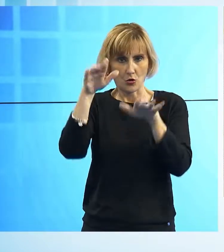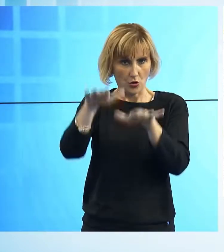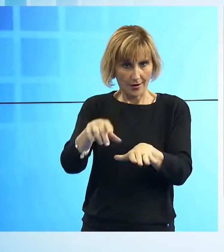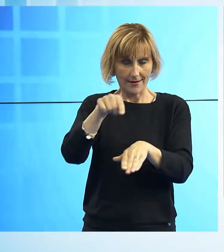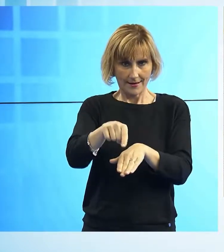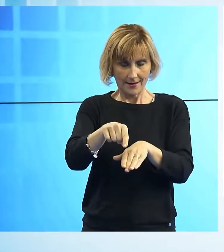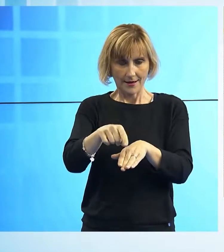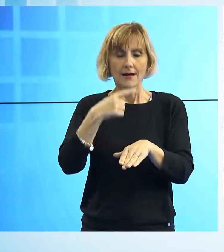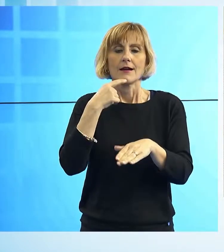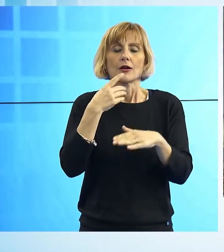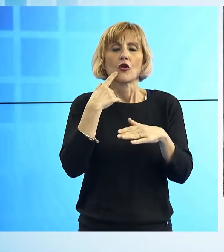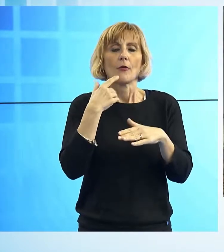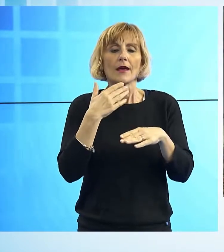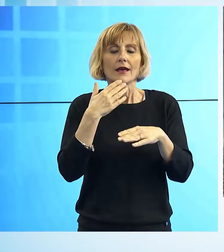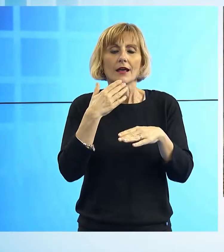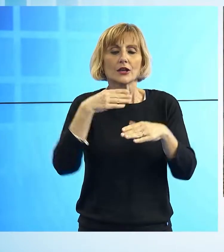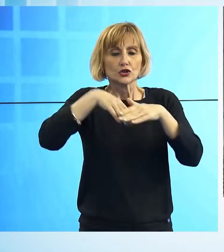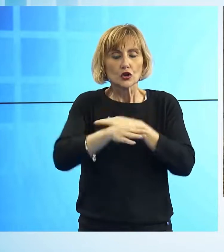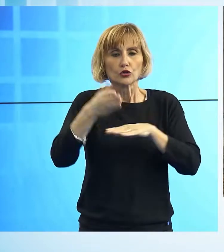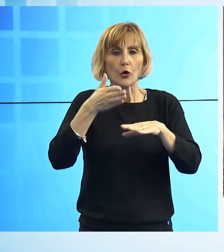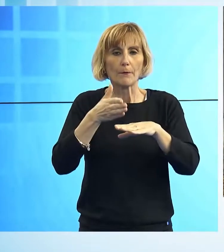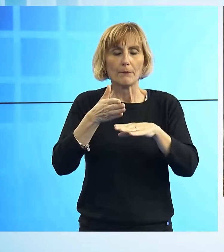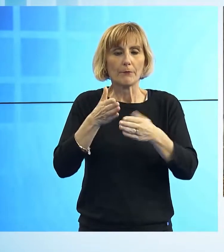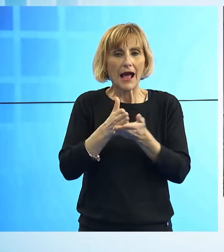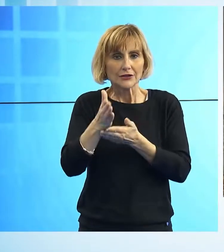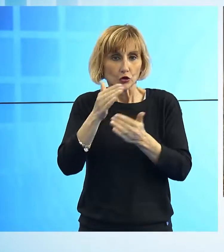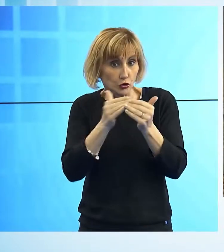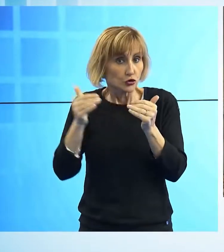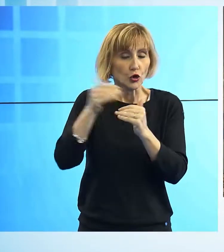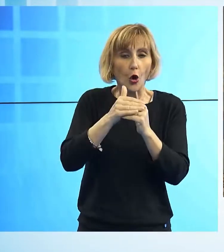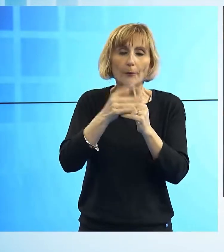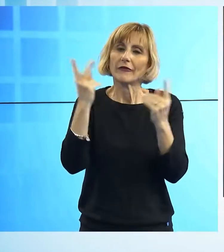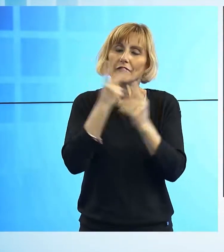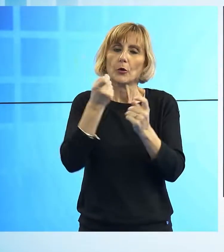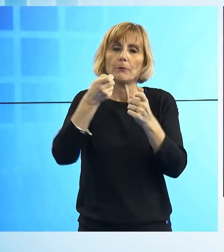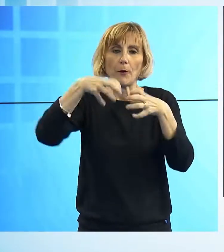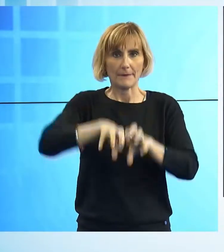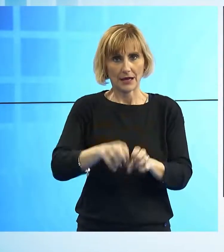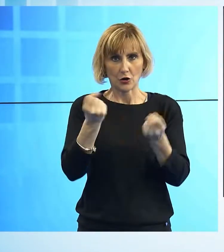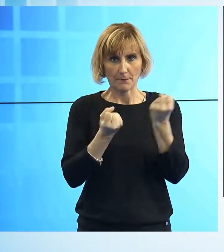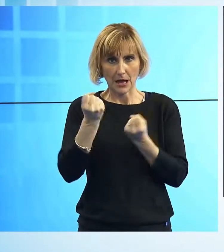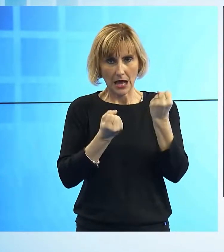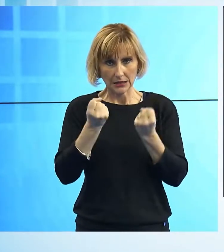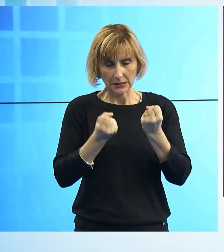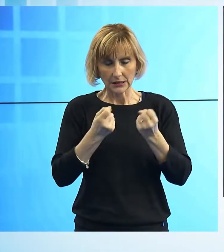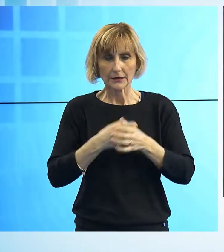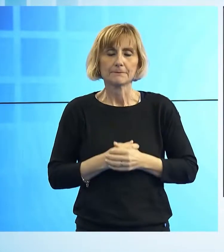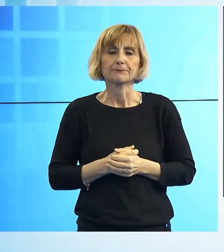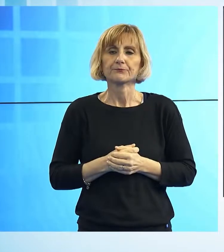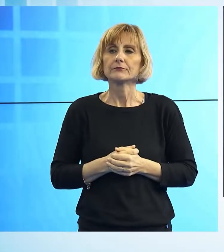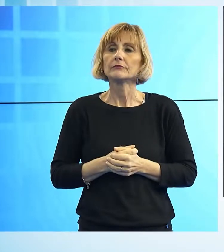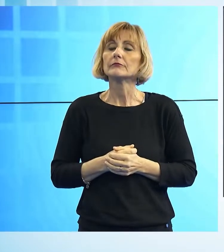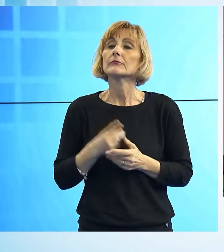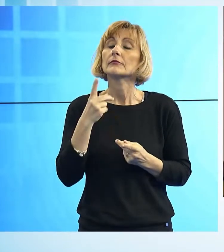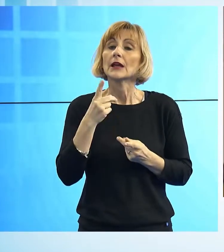sopra a sottopasso saranno un po' meno macchine rispetto ad oggi. Il progetto iniziale dell'opera è stato modificato